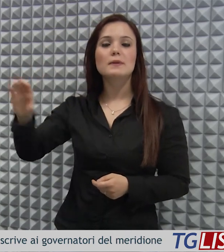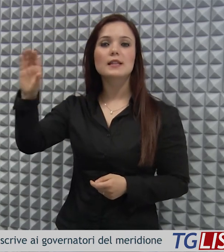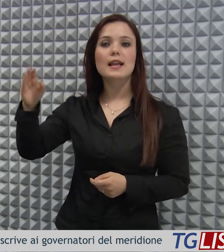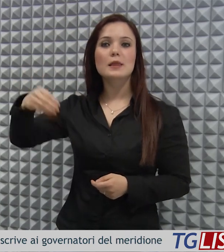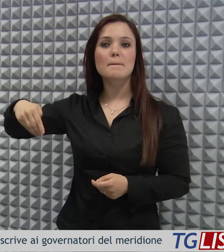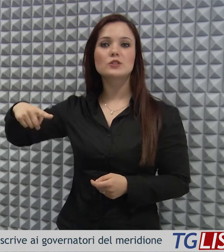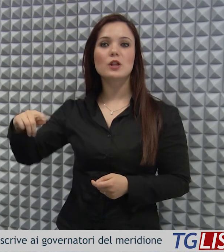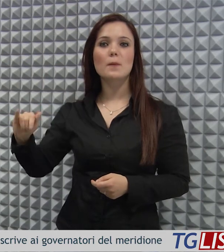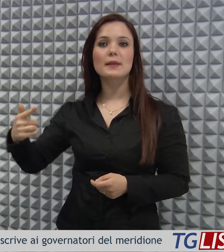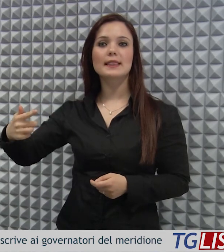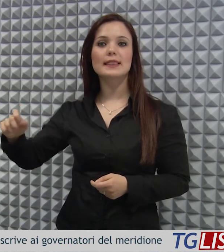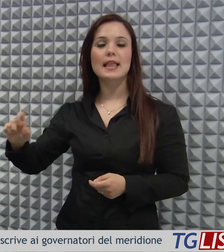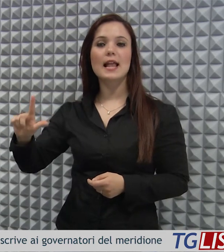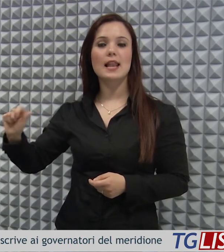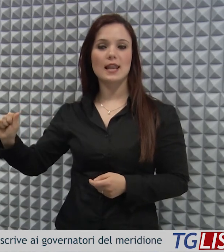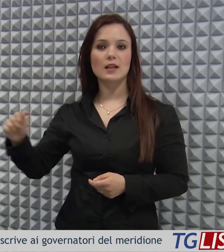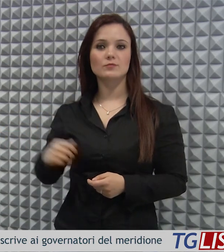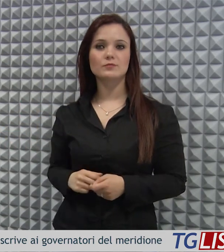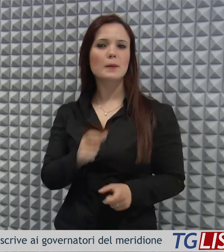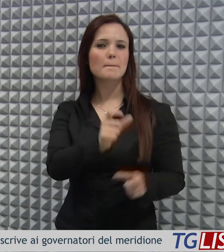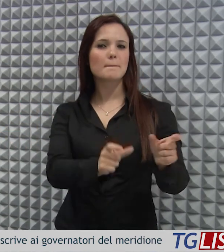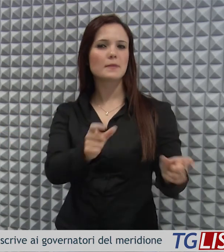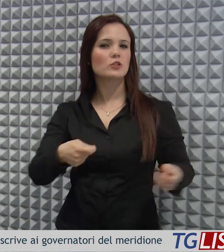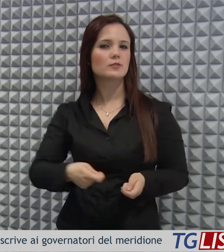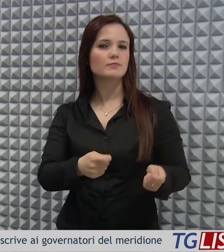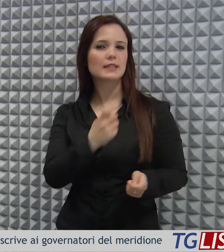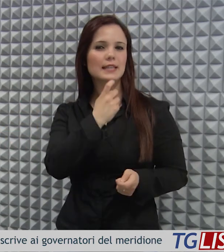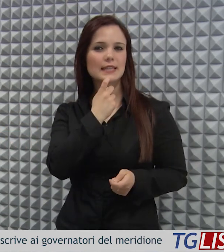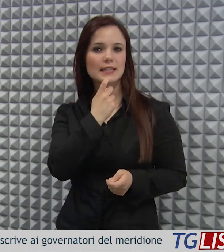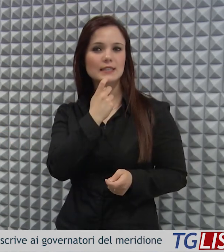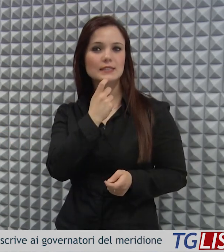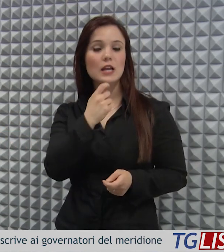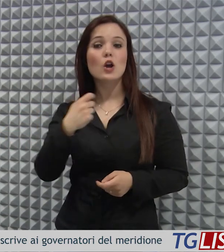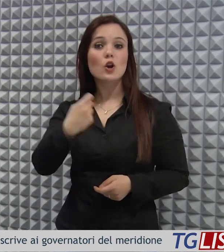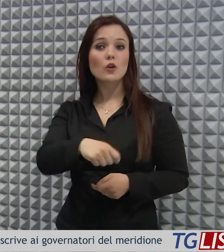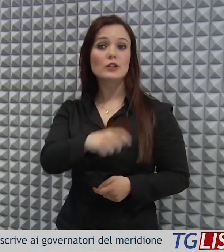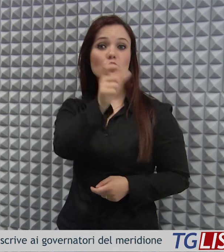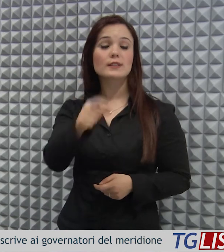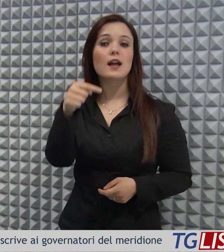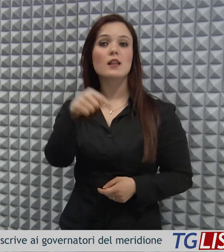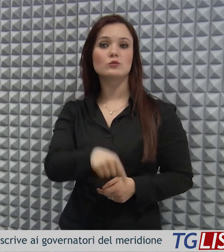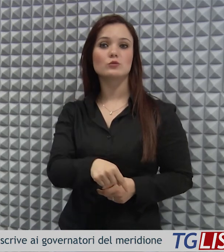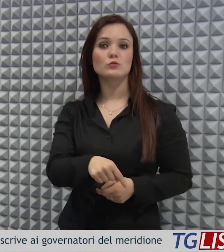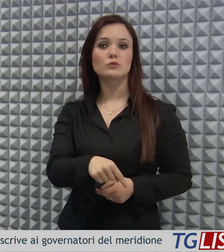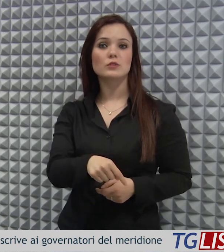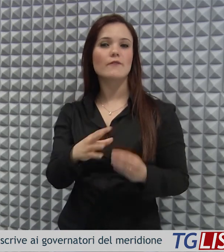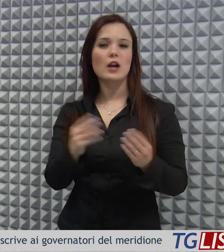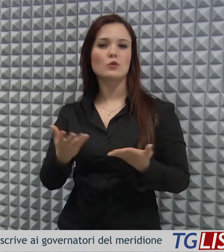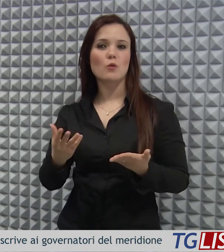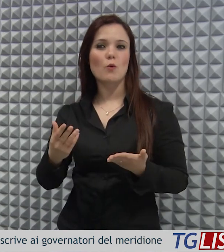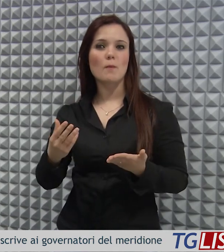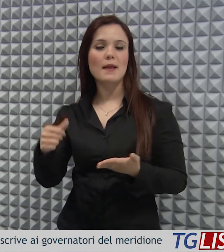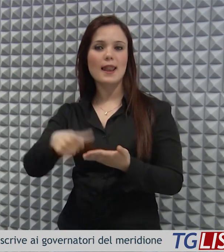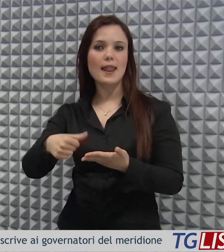della regione basilicata, Marcello Pittella, ai governatori meridionali attraverso una